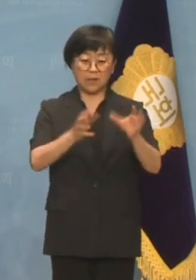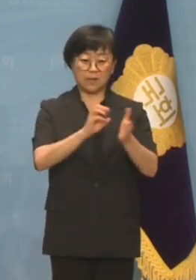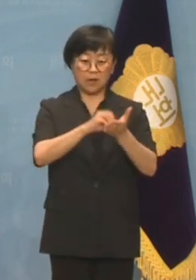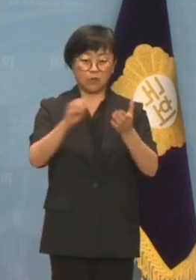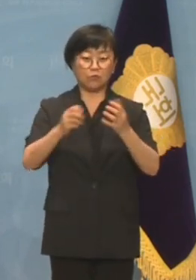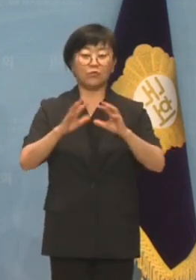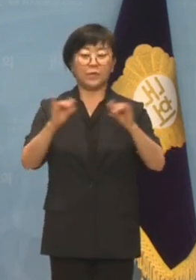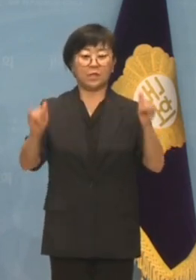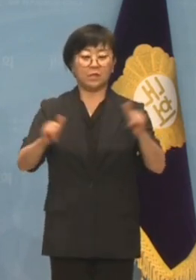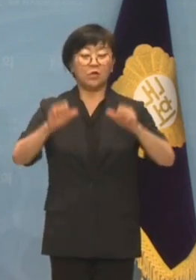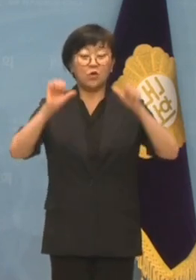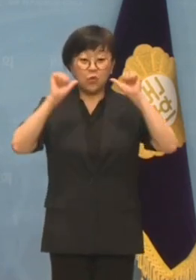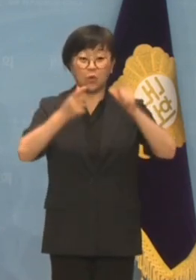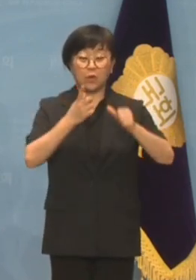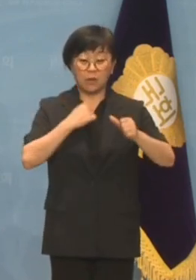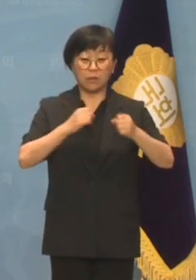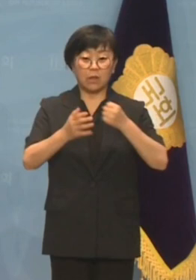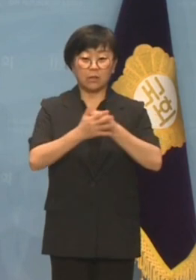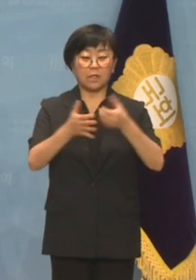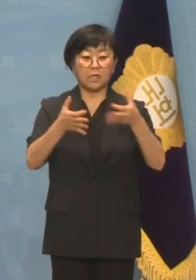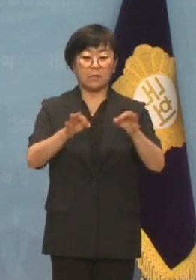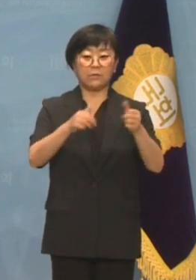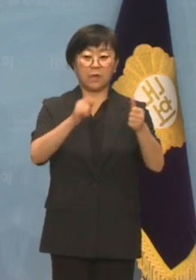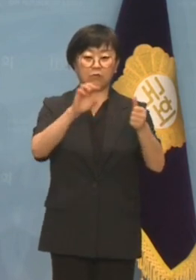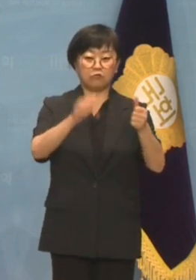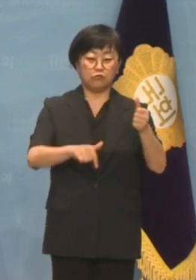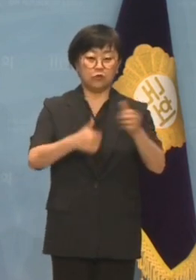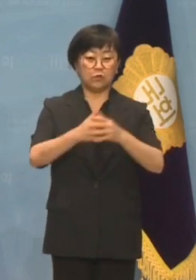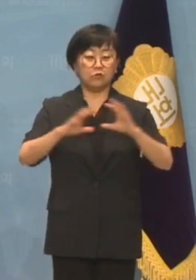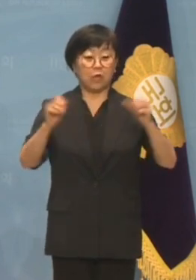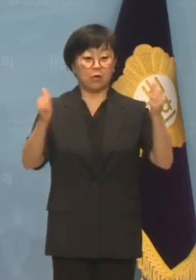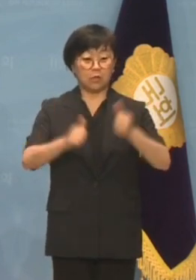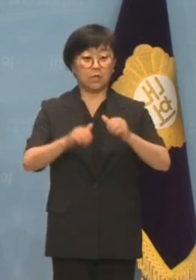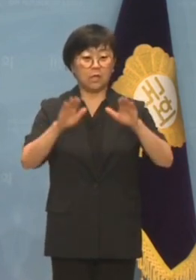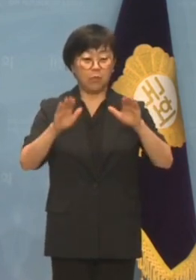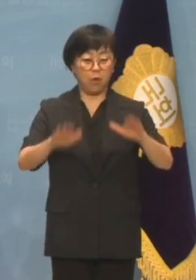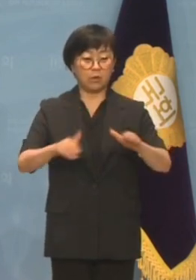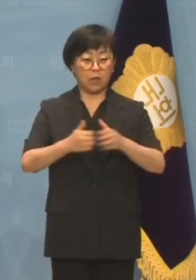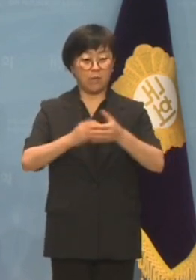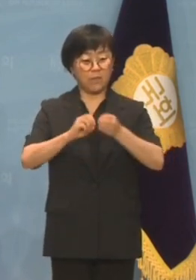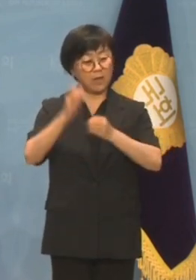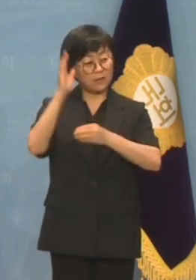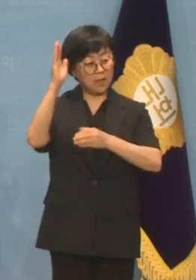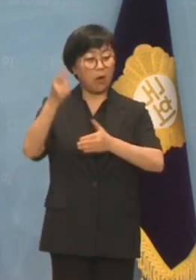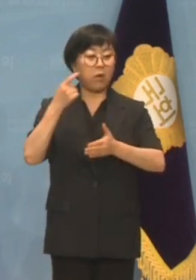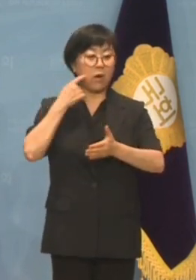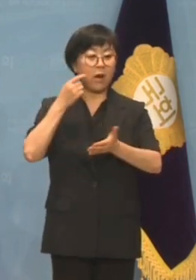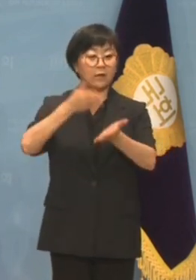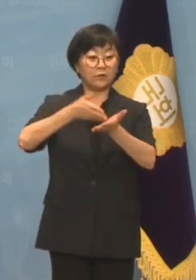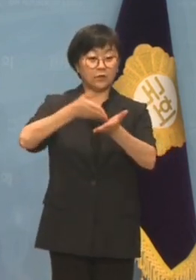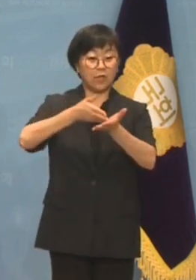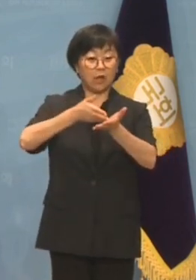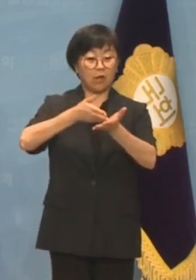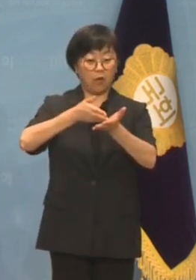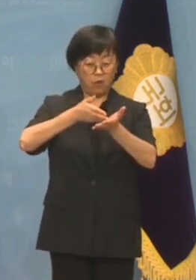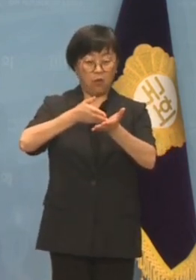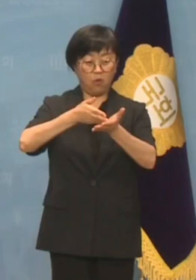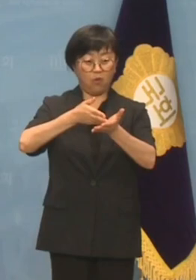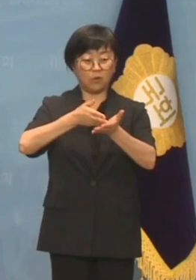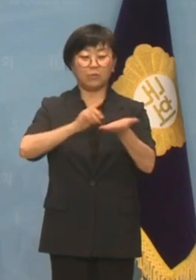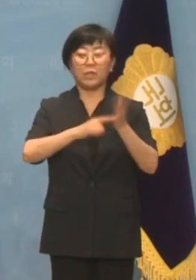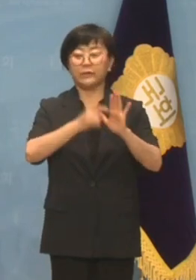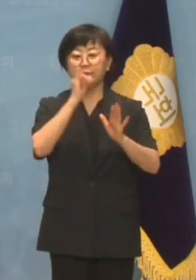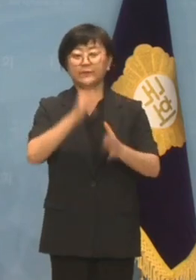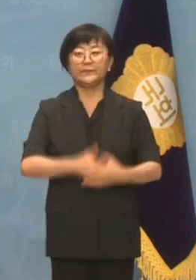끝까지 국민을 우롱했던 김남국 의원이 이번에는 망상에 가까운 가짜뉴스로 이중플레이를 하고